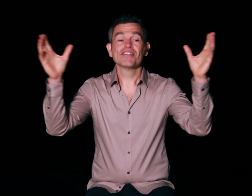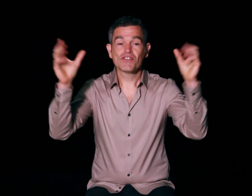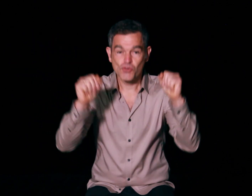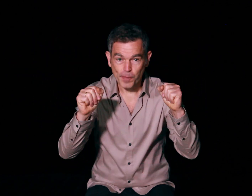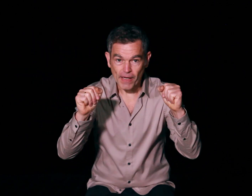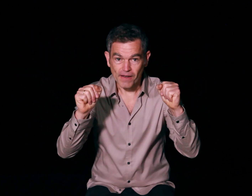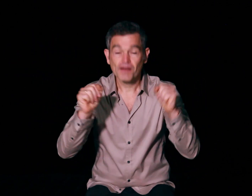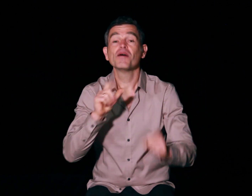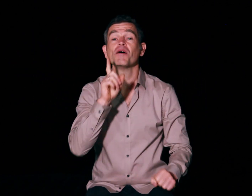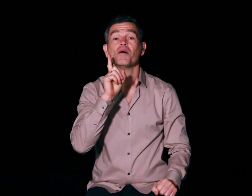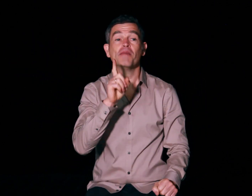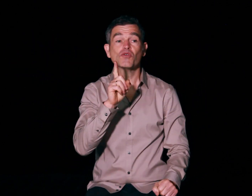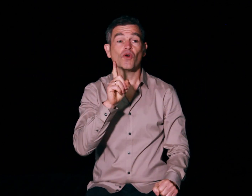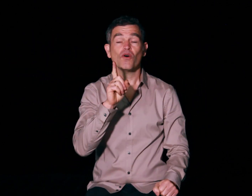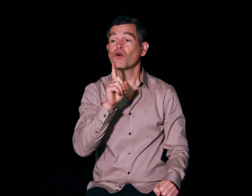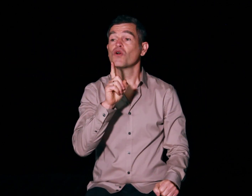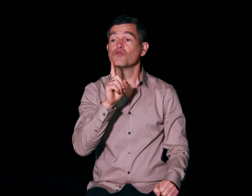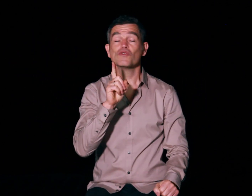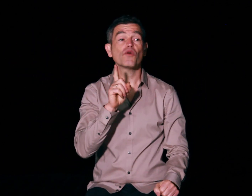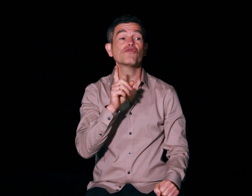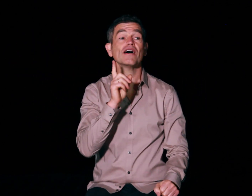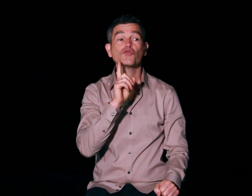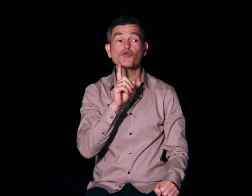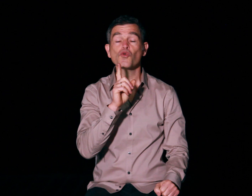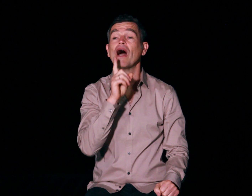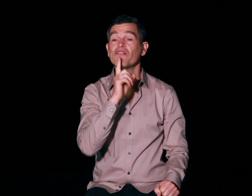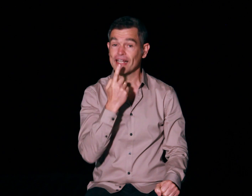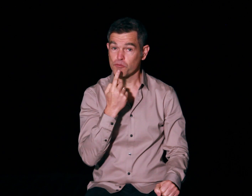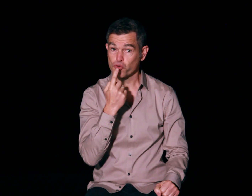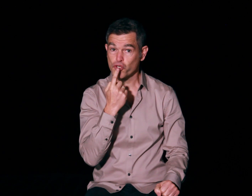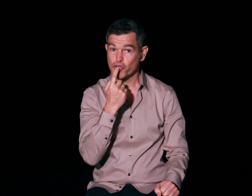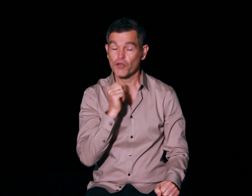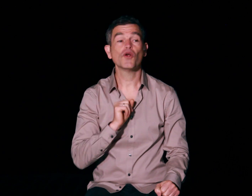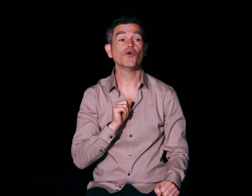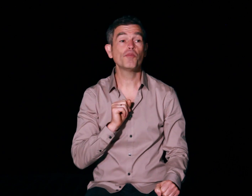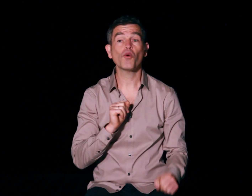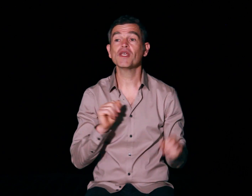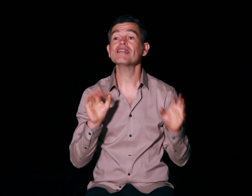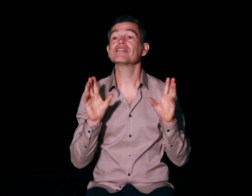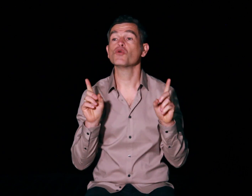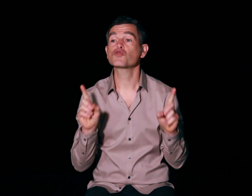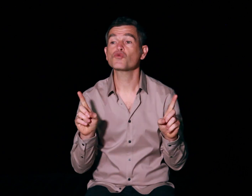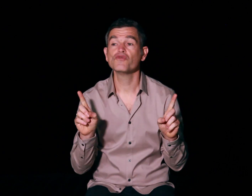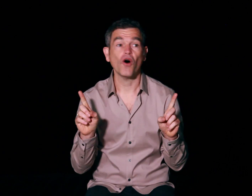super maintenant nous allons voir deux sons avec la bouche le premier c'est le son du vent